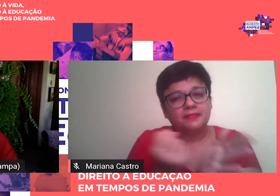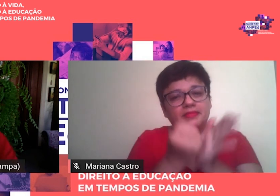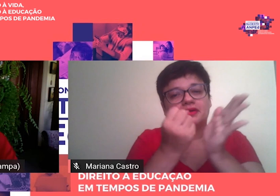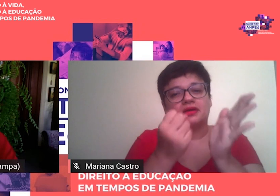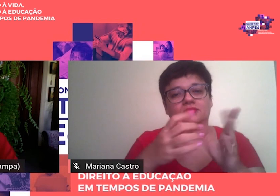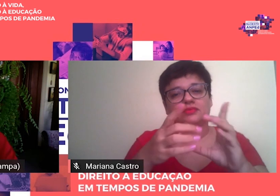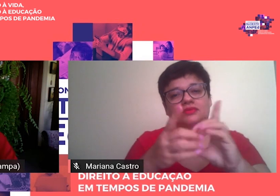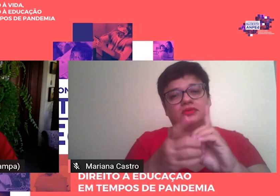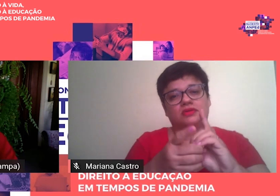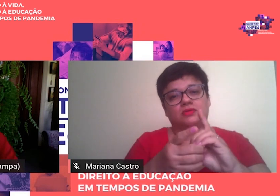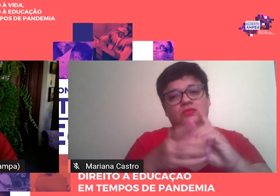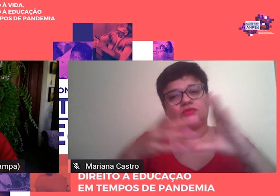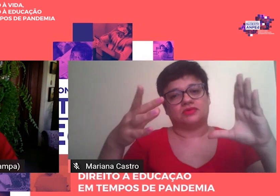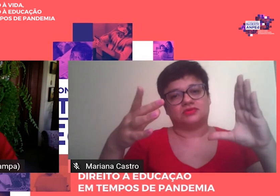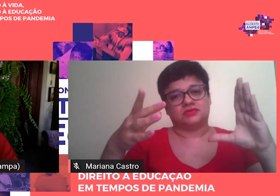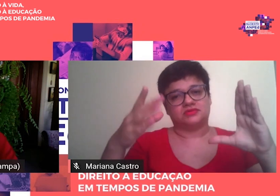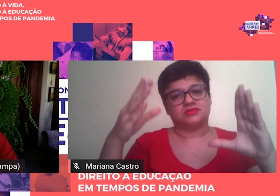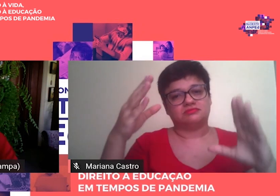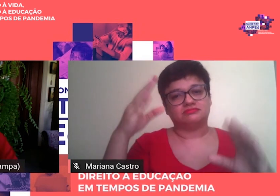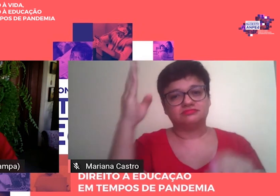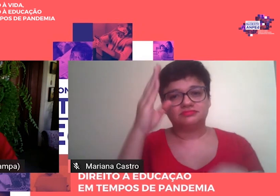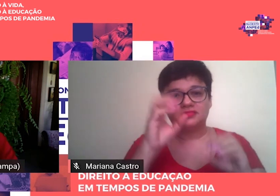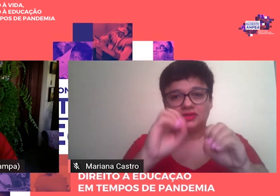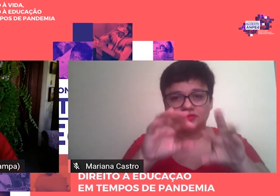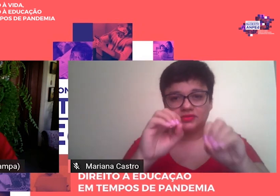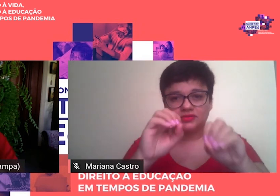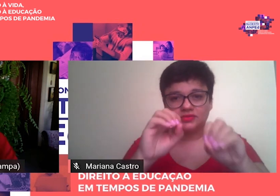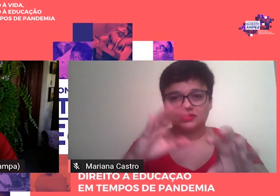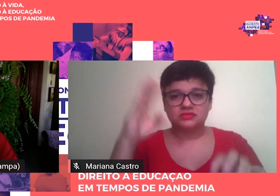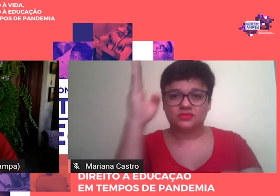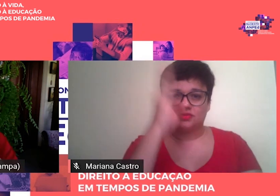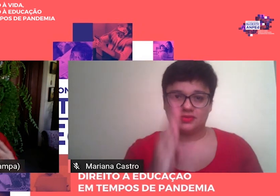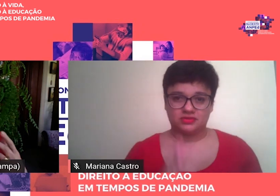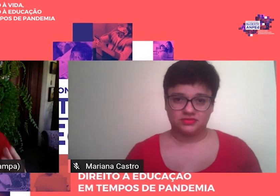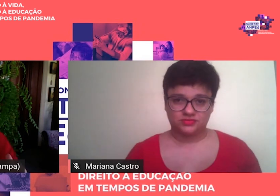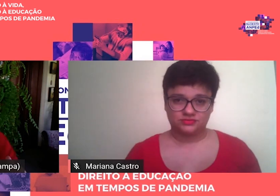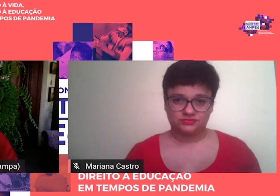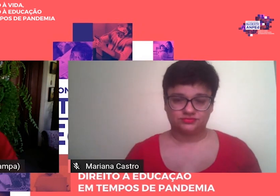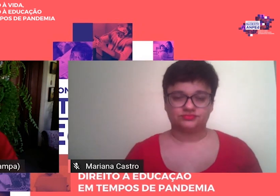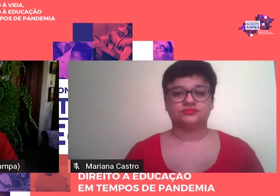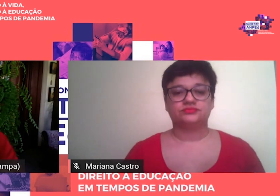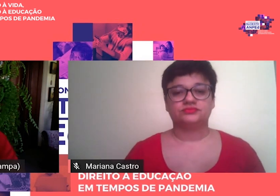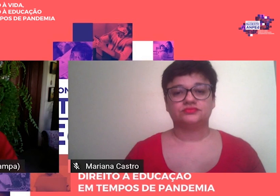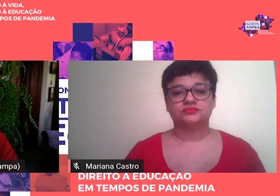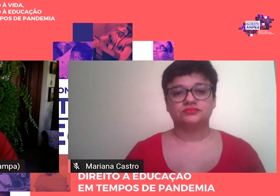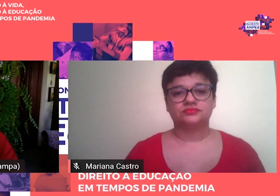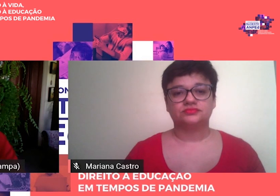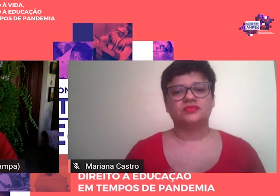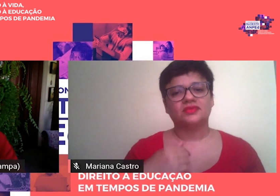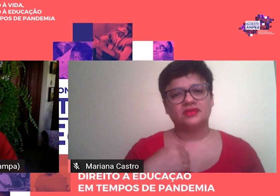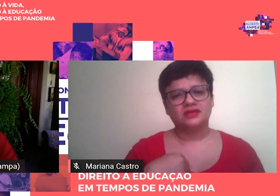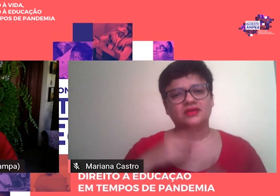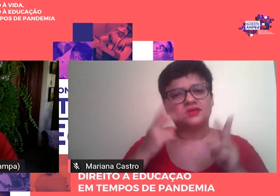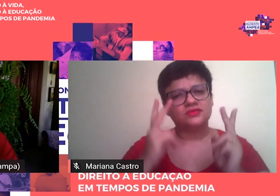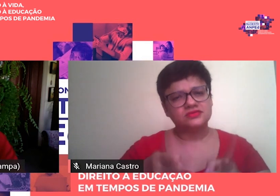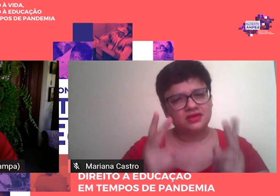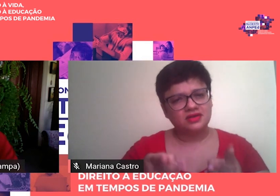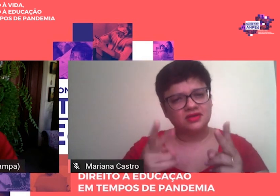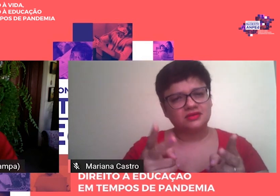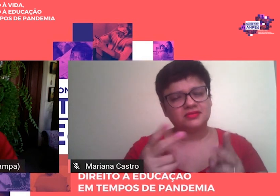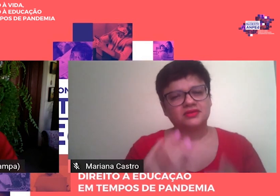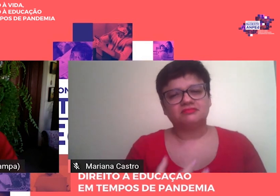democratização da educação no país, né? eu sempre me